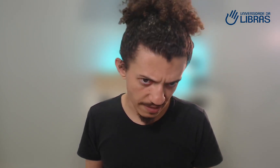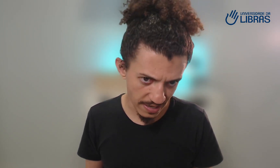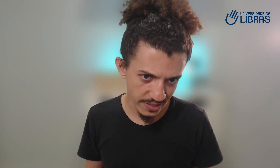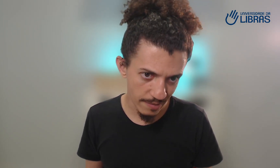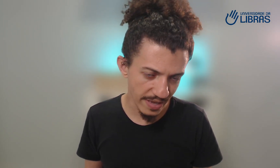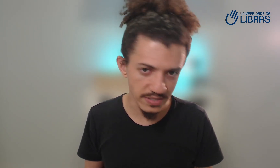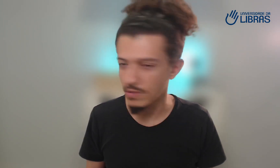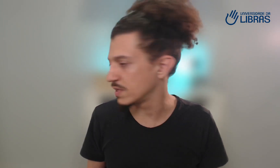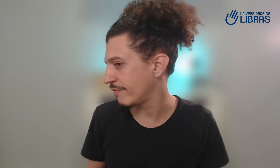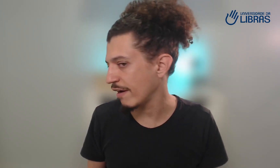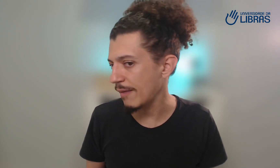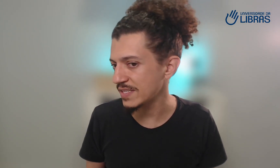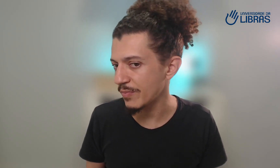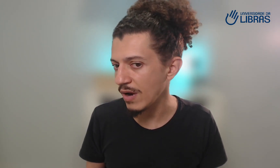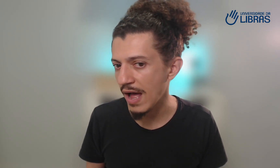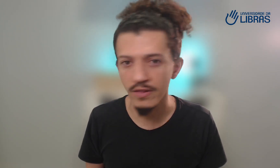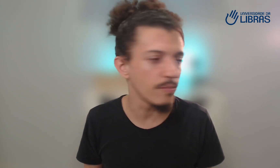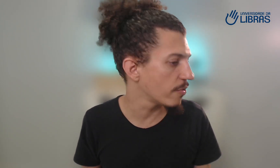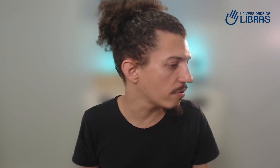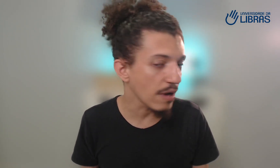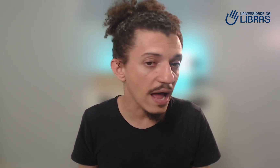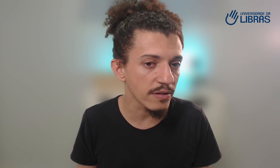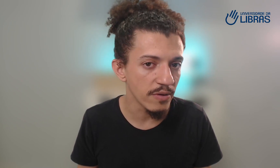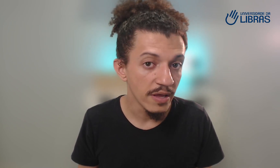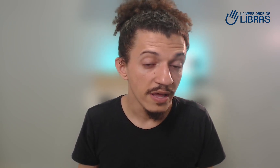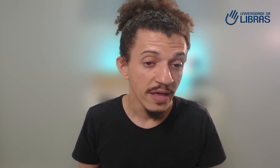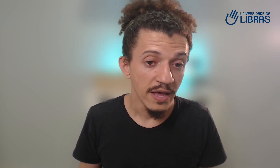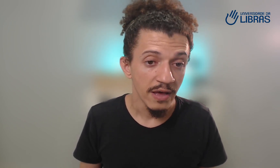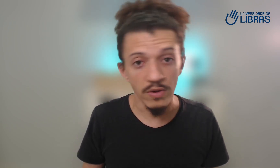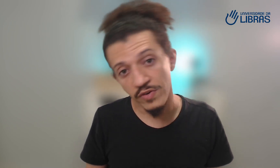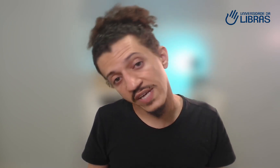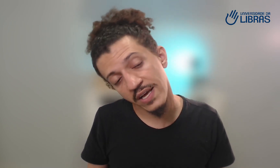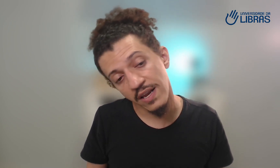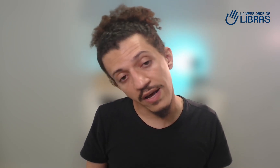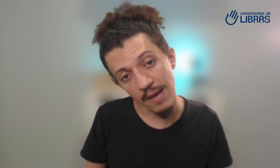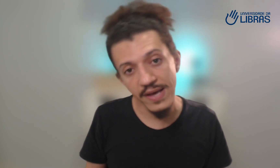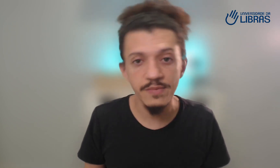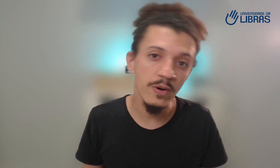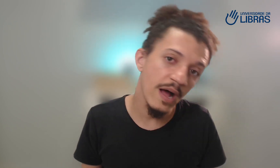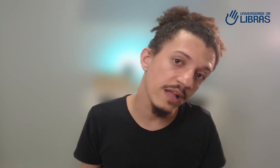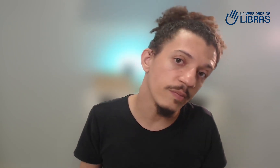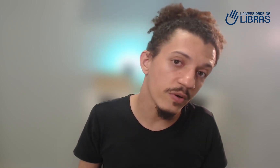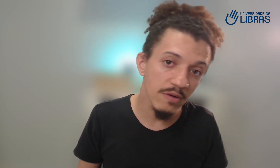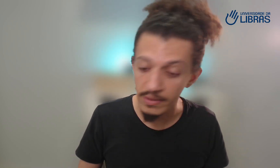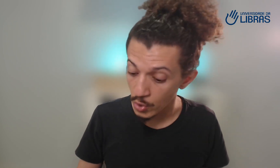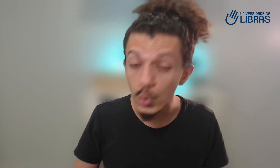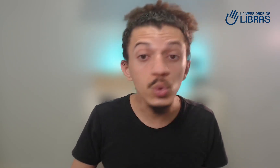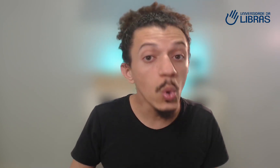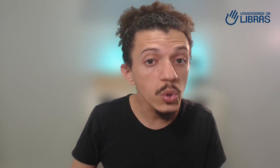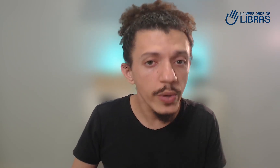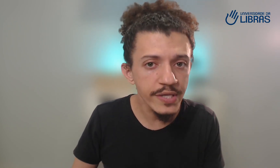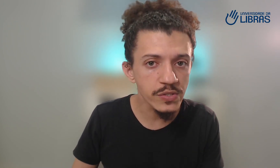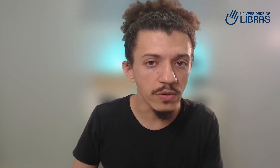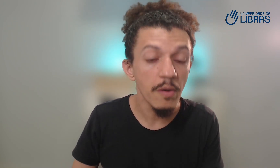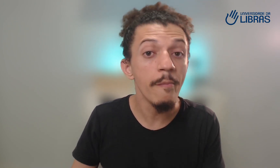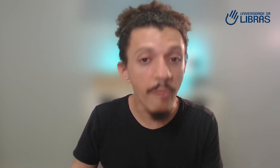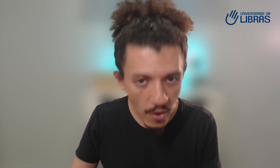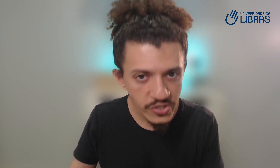abaixa a cabeça, quando você vai a cabeça para lado, para o outro lado, quando você entra na cabeça para um lado, para o outro lado. Tudo isso pode